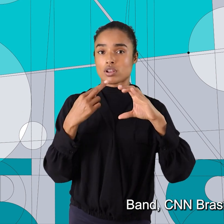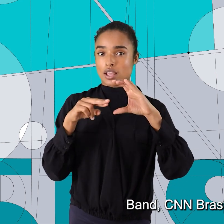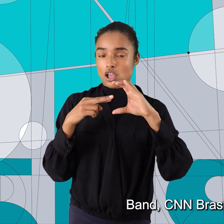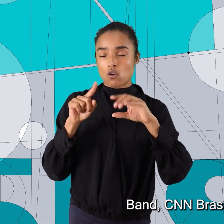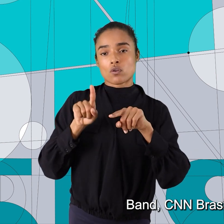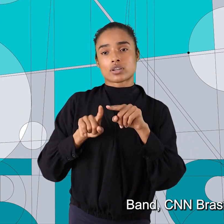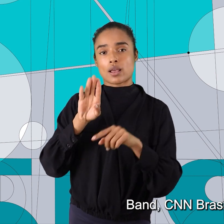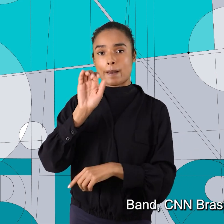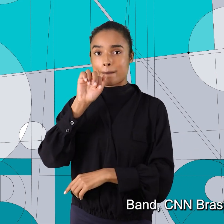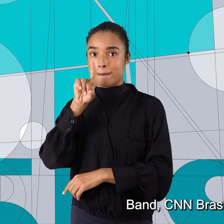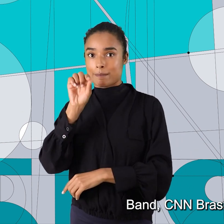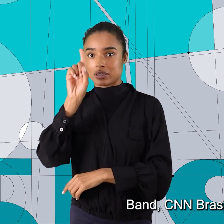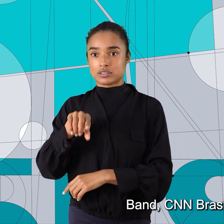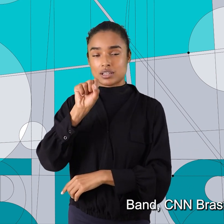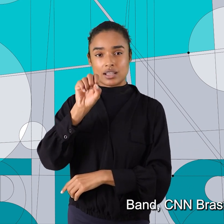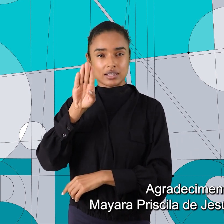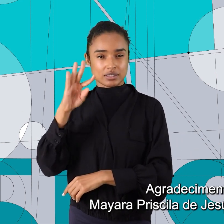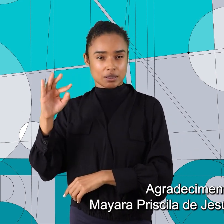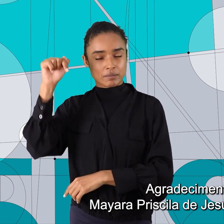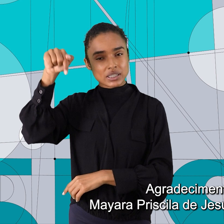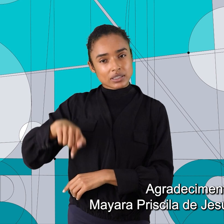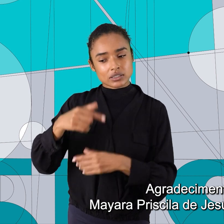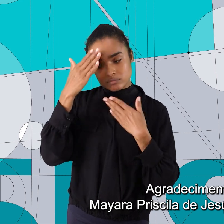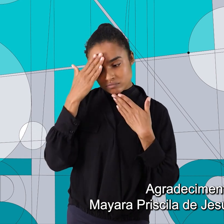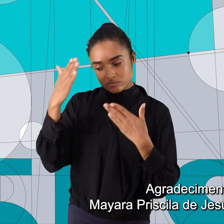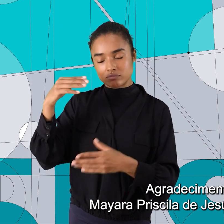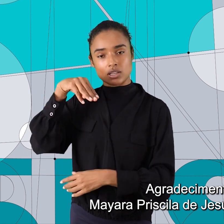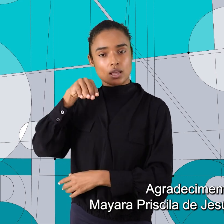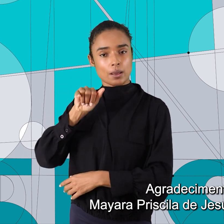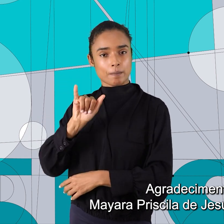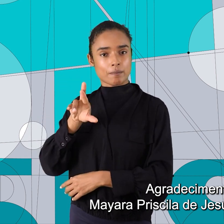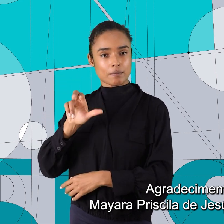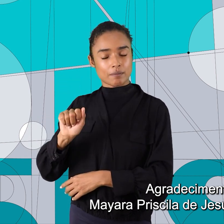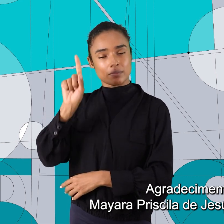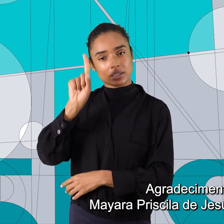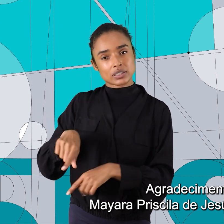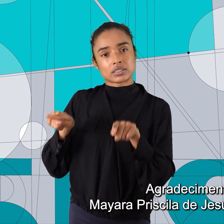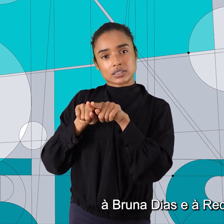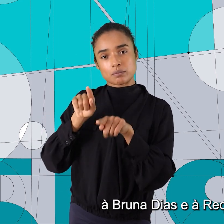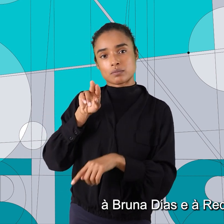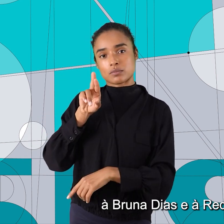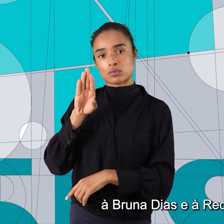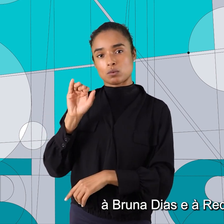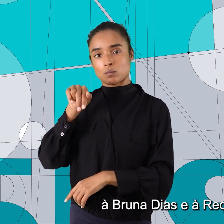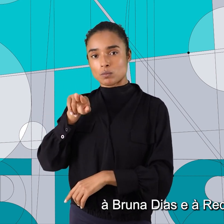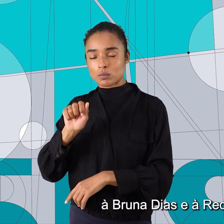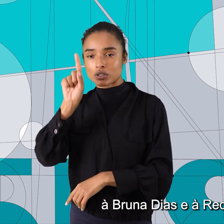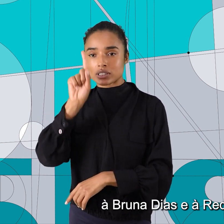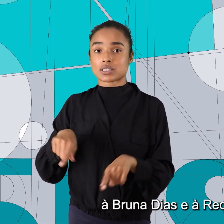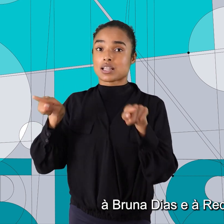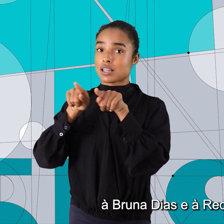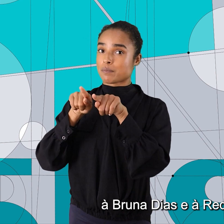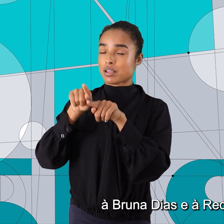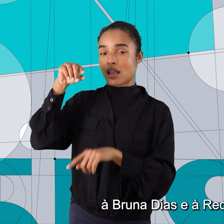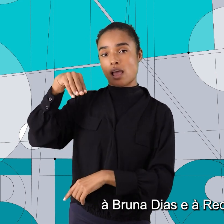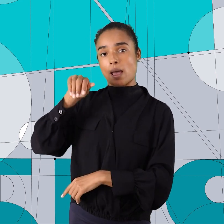CNN Brasil e SBT. Agradecimentos a Maiara Priscila de Jesus dos Santos, a Bruna Dias e a